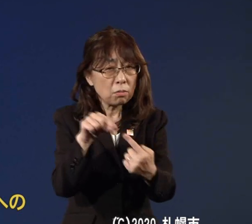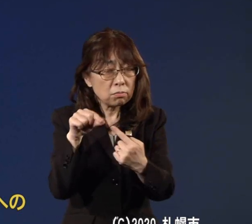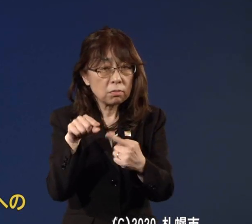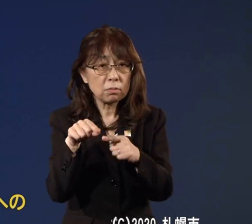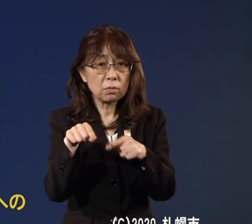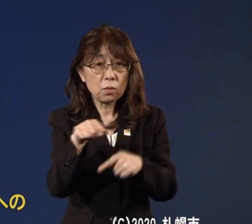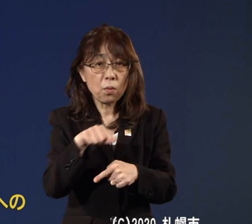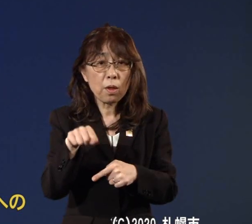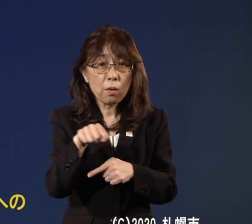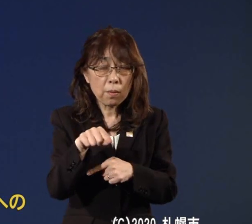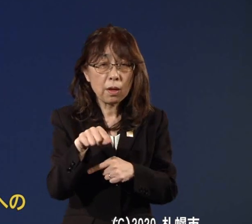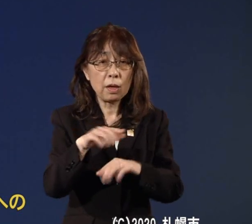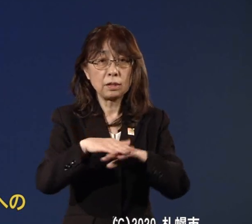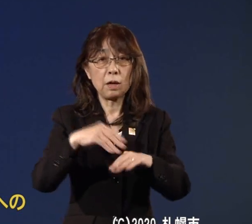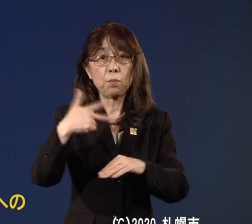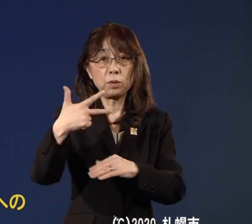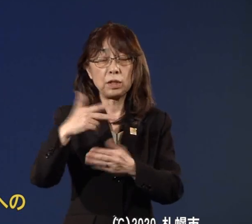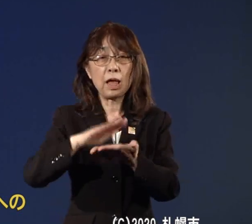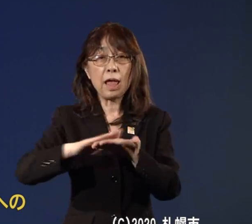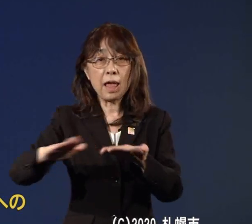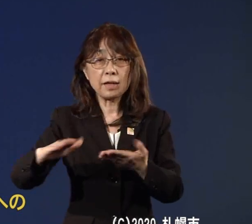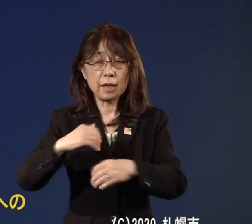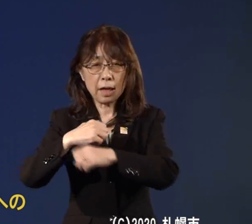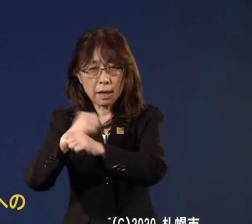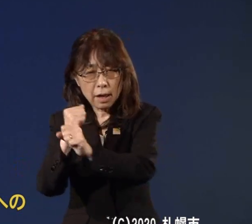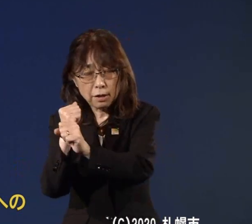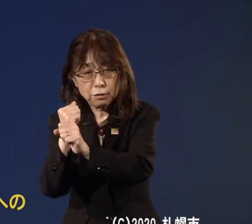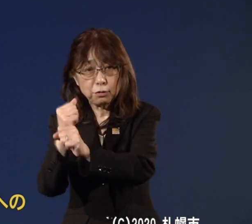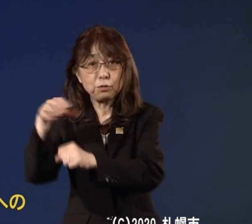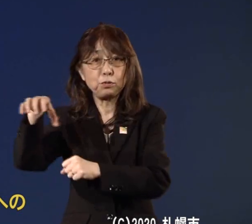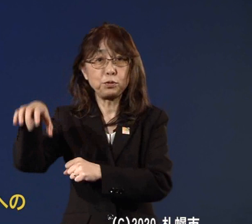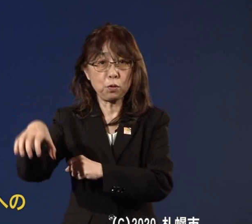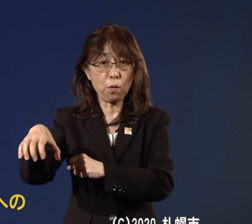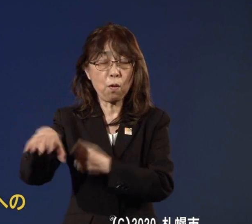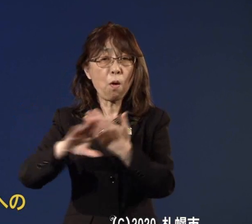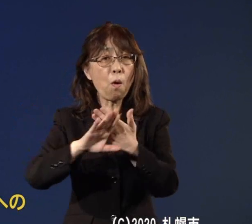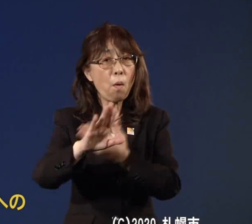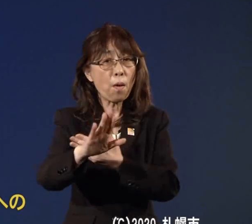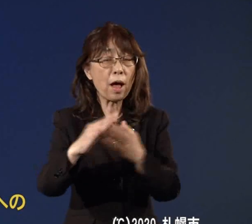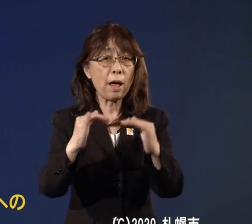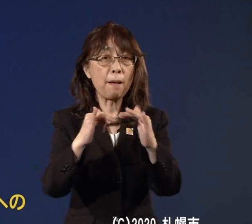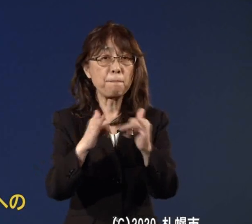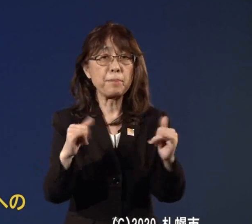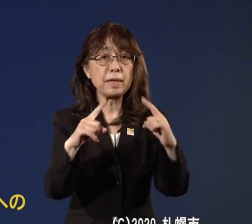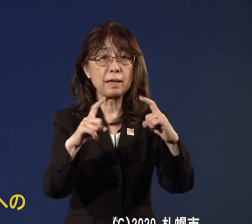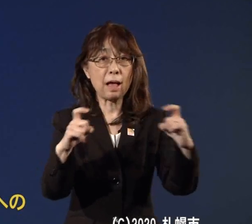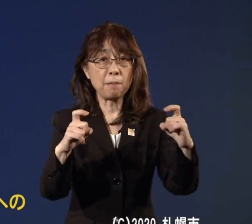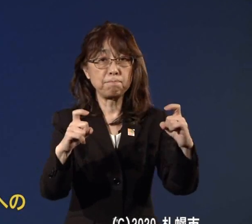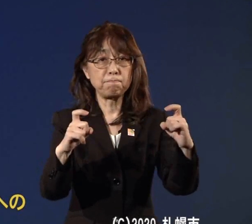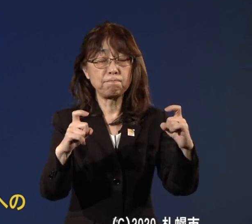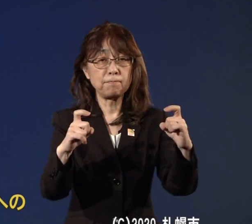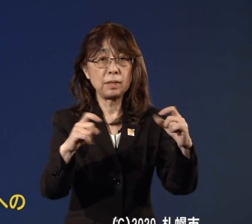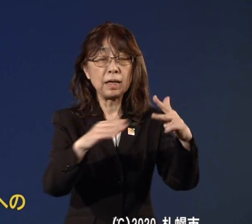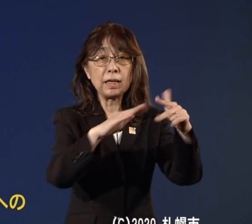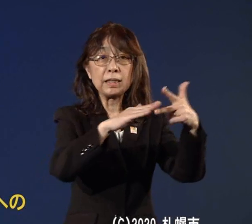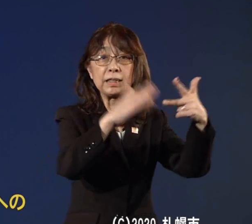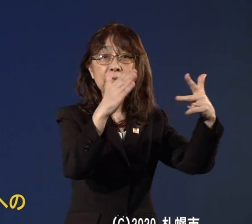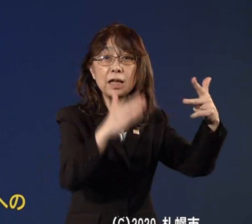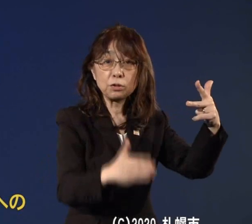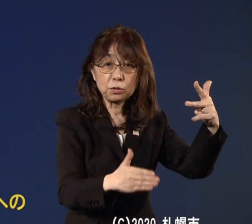市の衛生研究所のほかに民間に施設にもですね委託を行